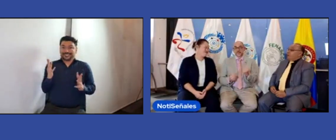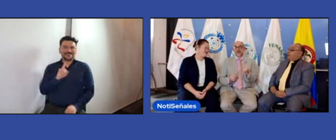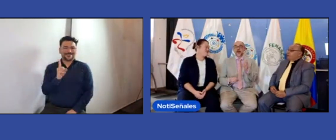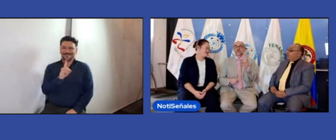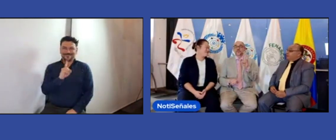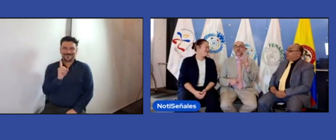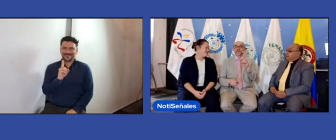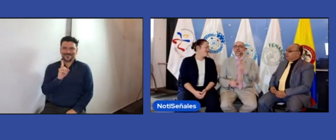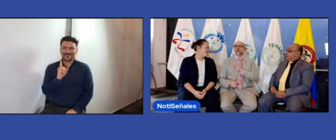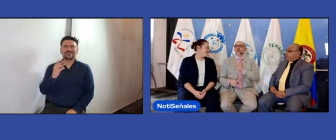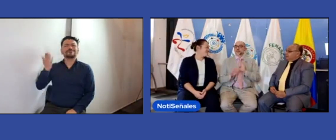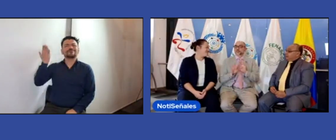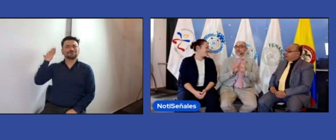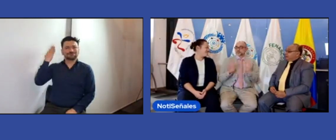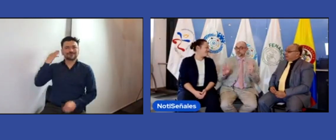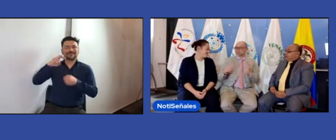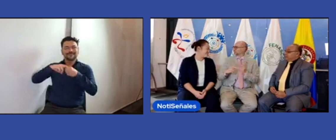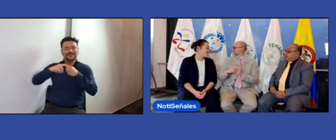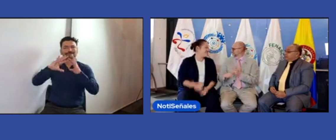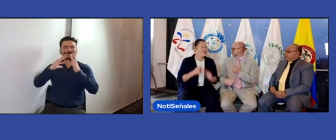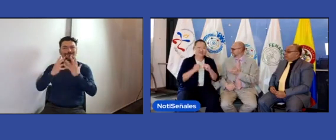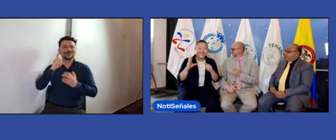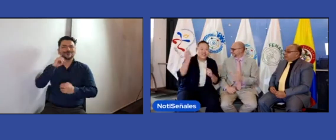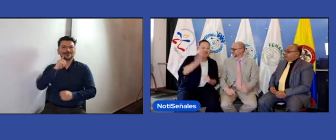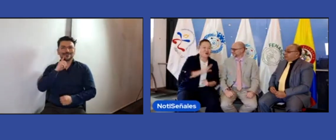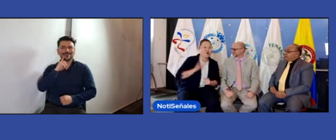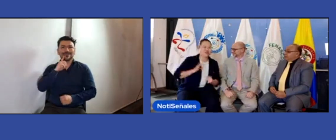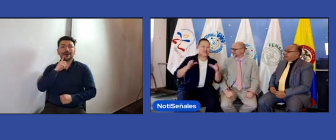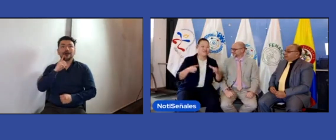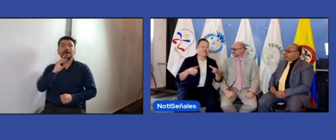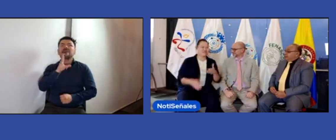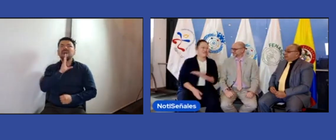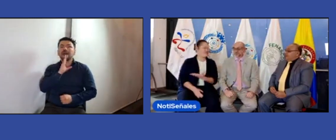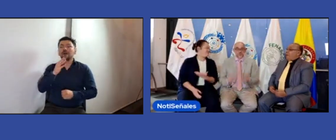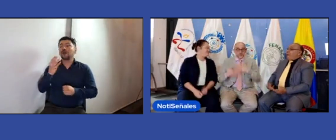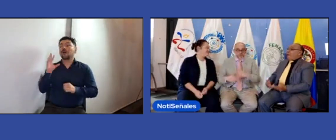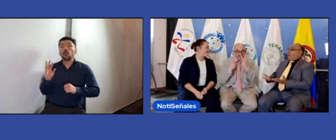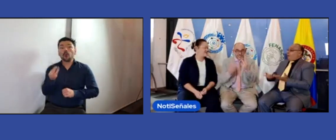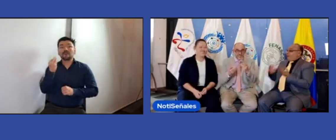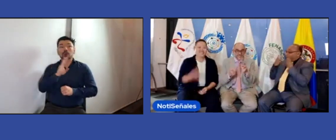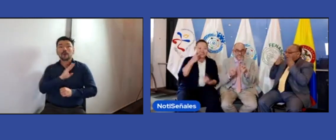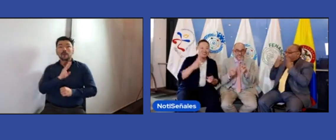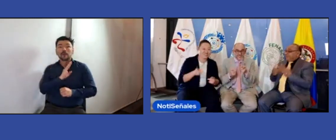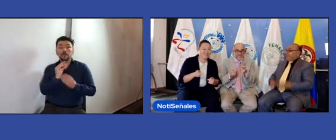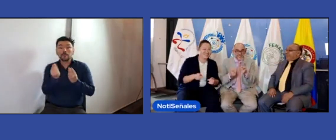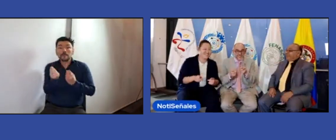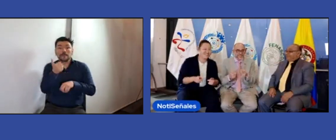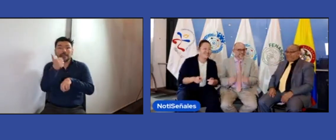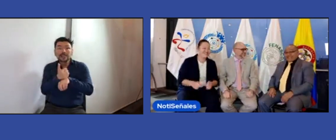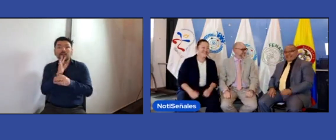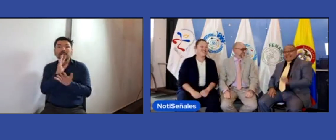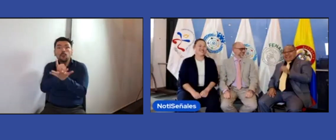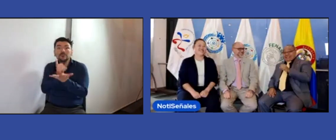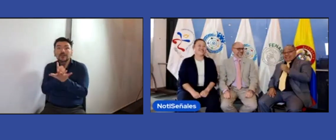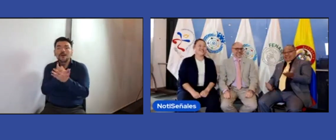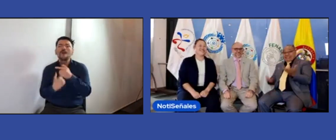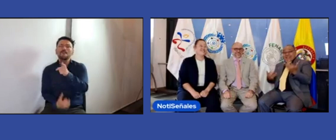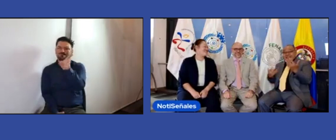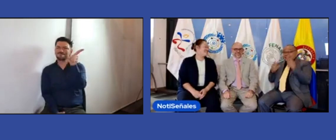estamos los dos, ¿verdad? Está con nosotros la junta de la WFD. Y sí, y también la junta de la sección de